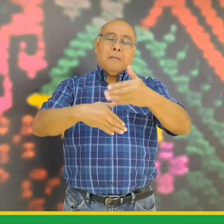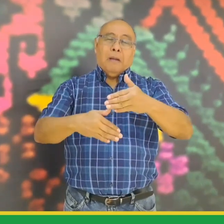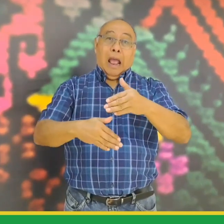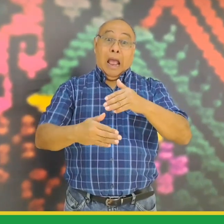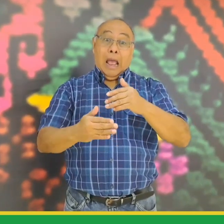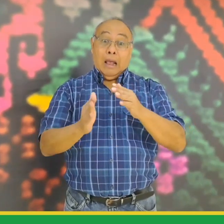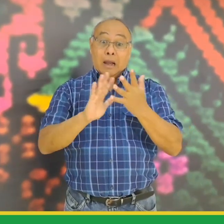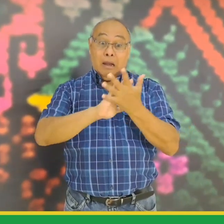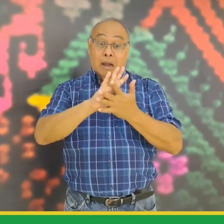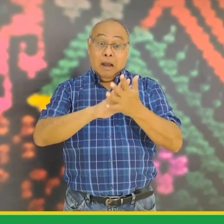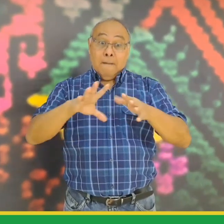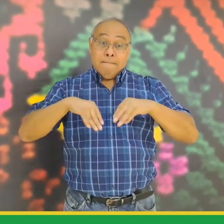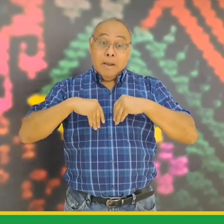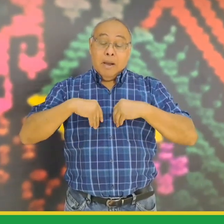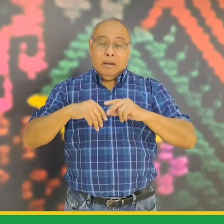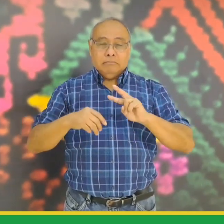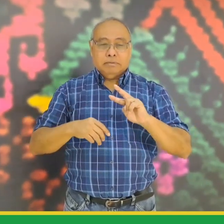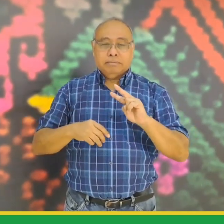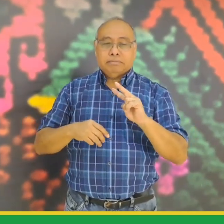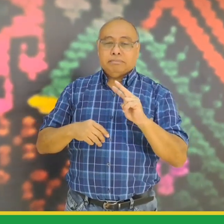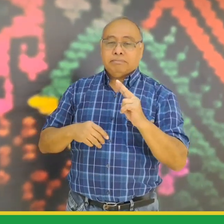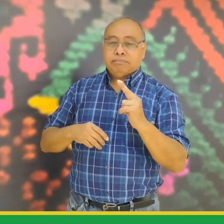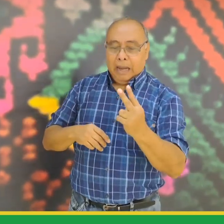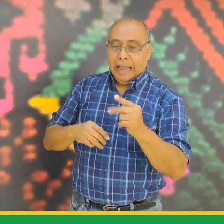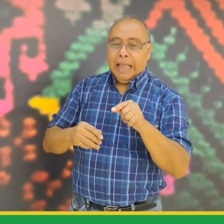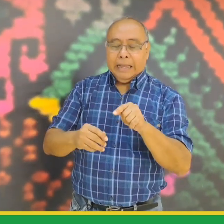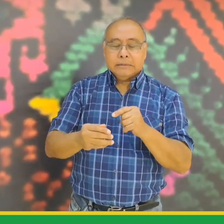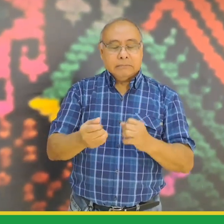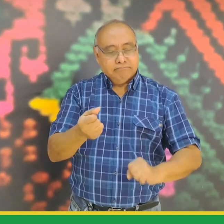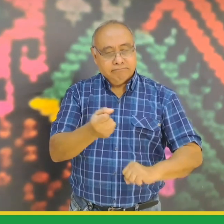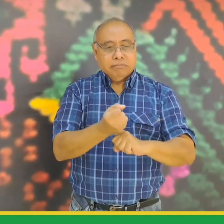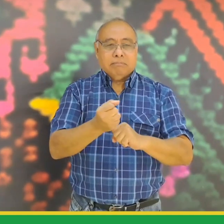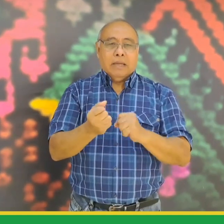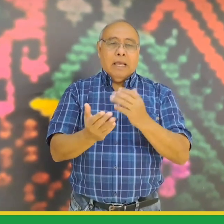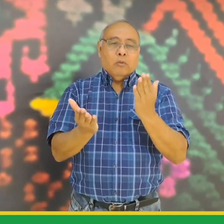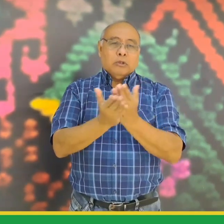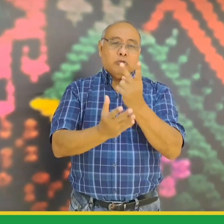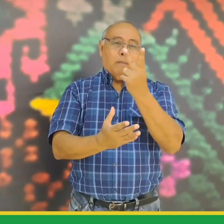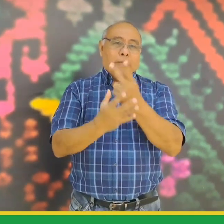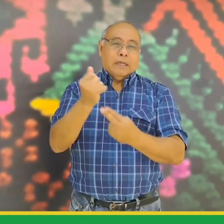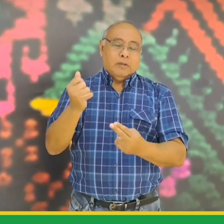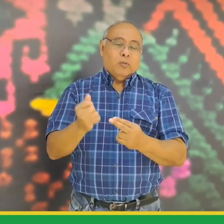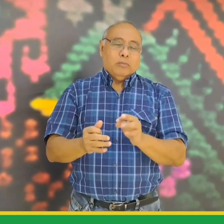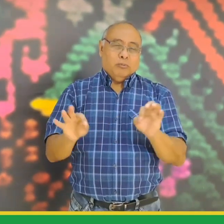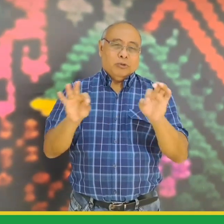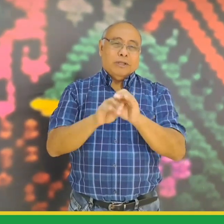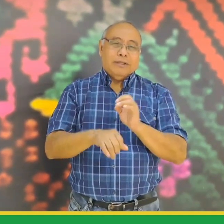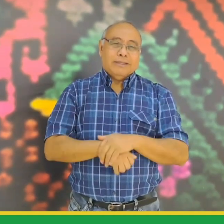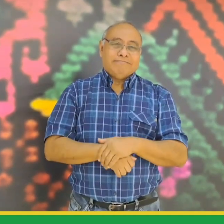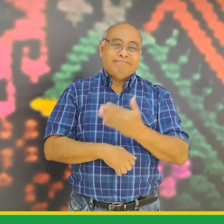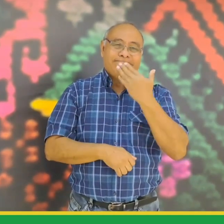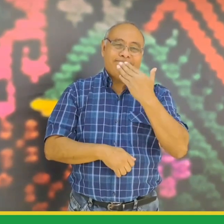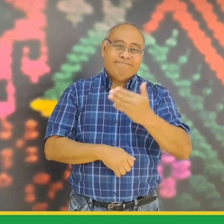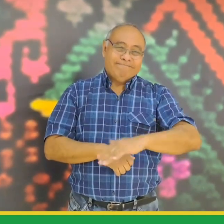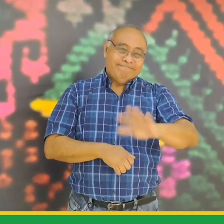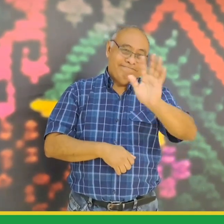habrá más transformación y podremos llegar a la educación bilingüe bicultural que es de gran importancia gracias y hasta luego